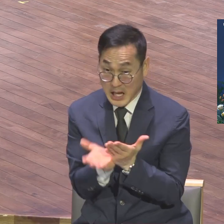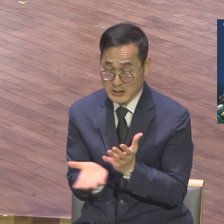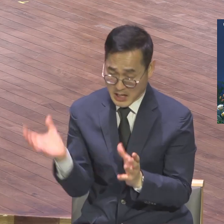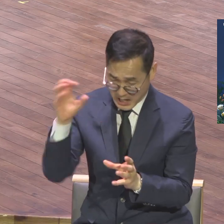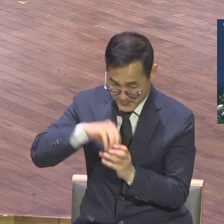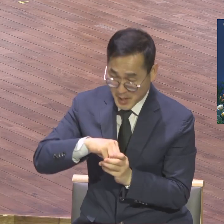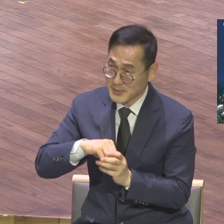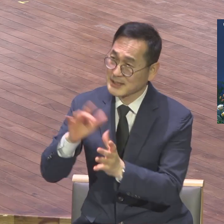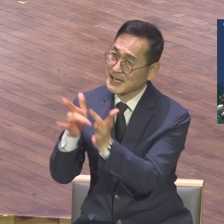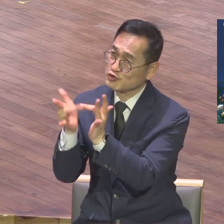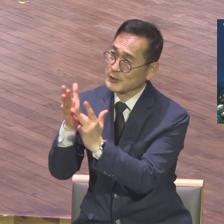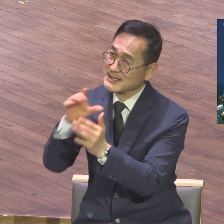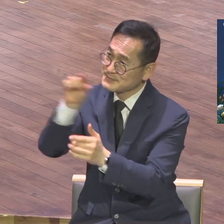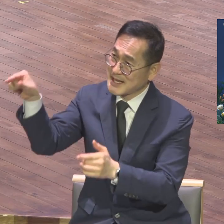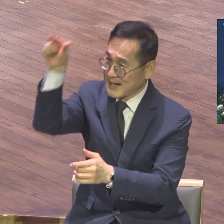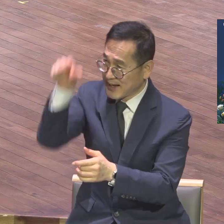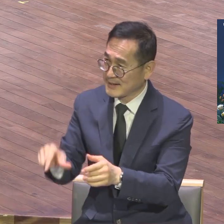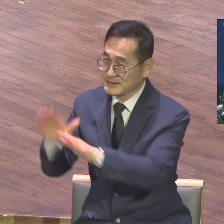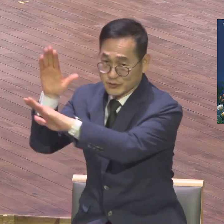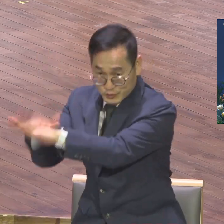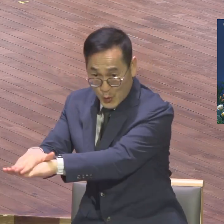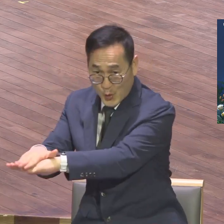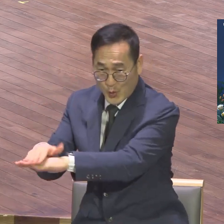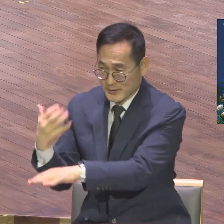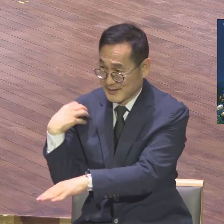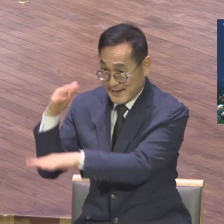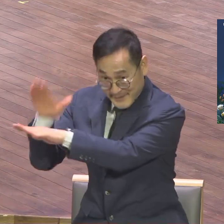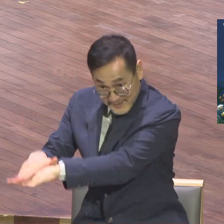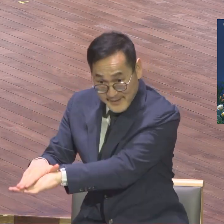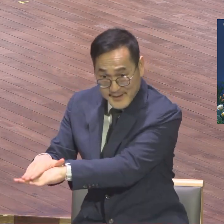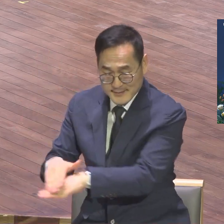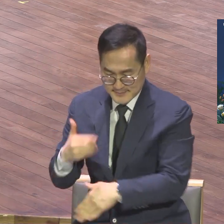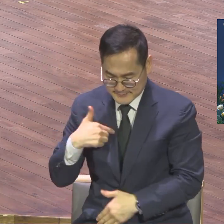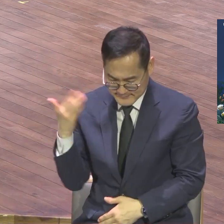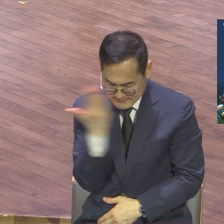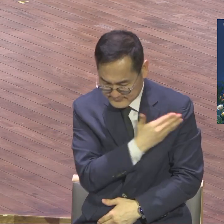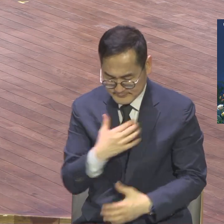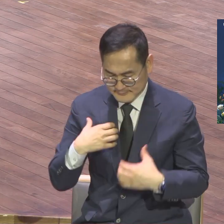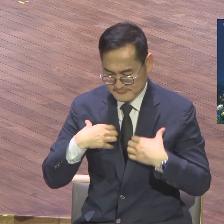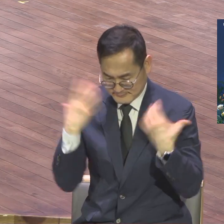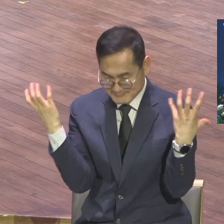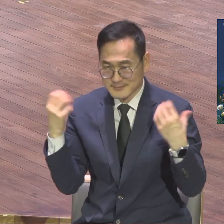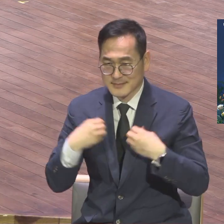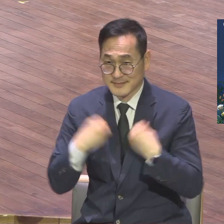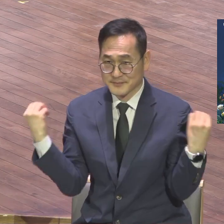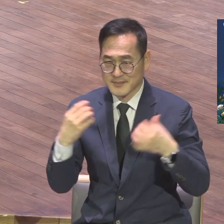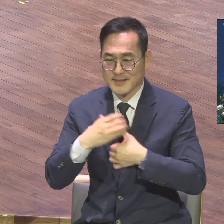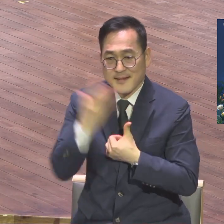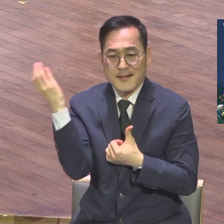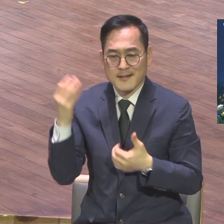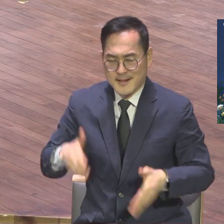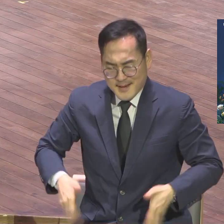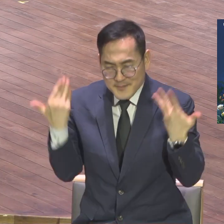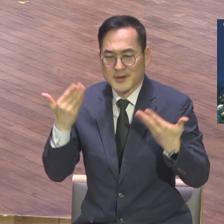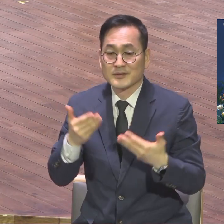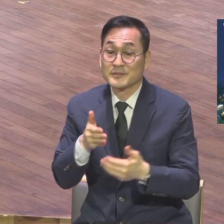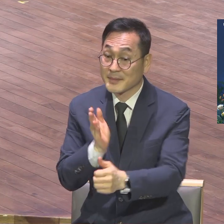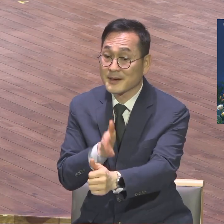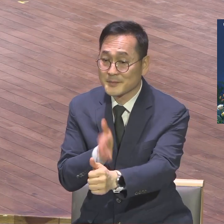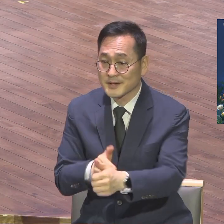거리도의 십자가 앞에 내려놓는 시간 되기 바랍니다. 2024년 하나님의 언약 성취에 서임받는데 방해되는